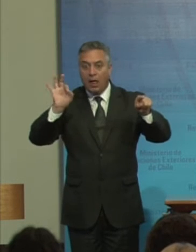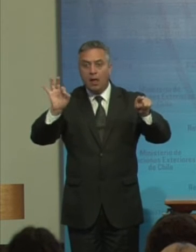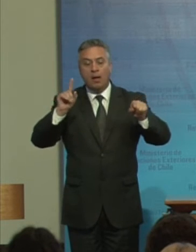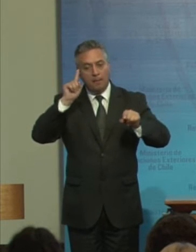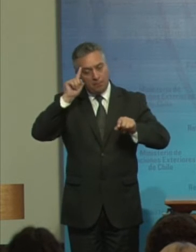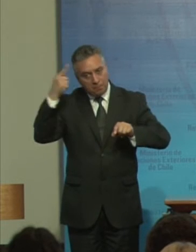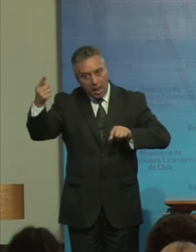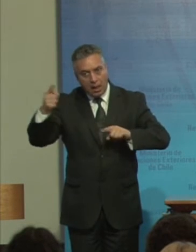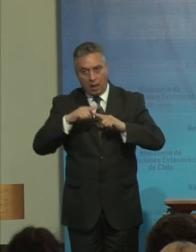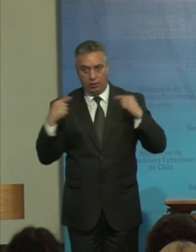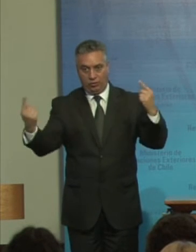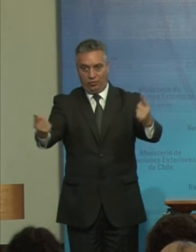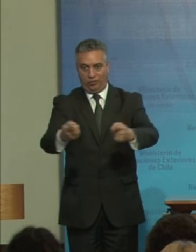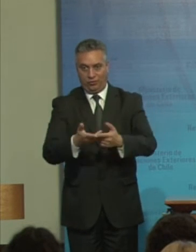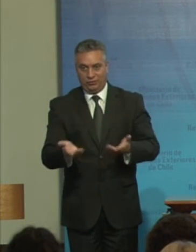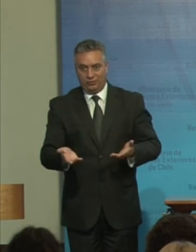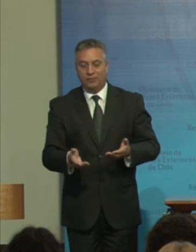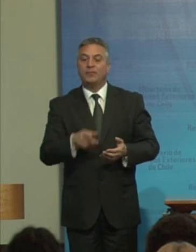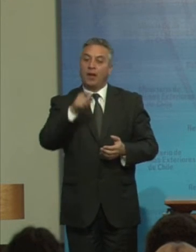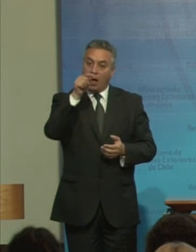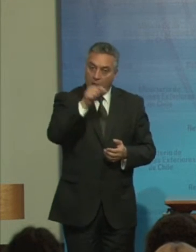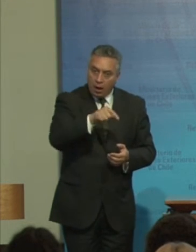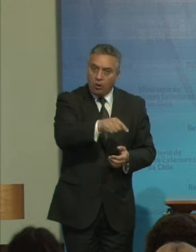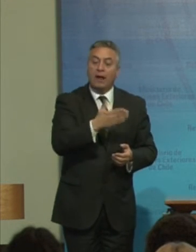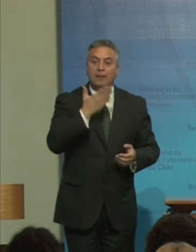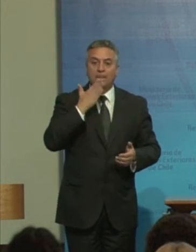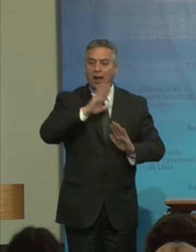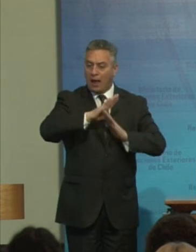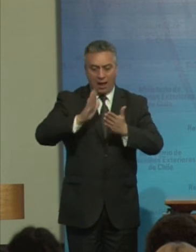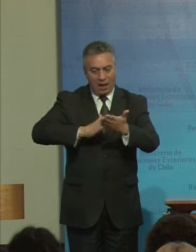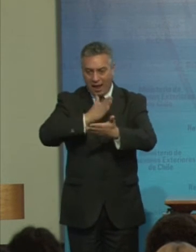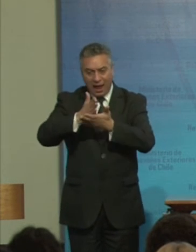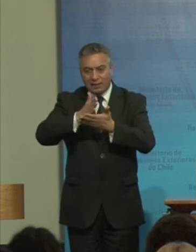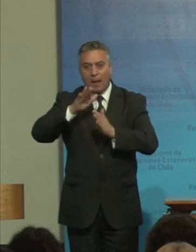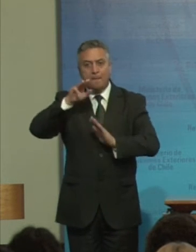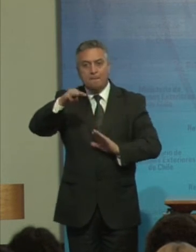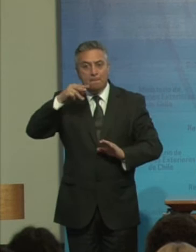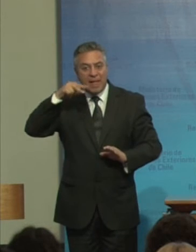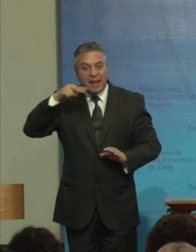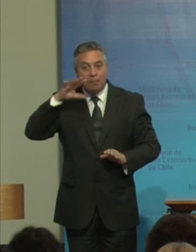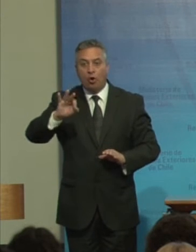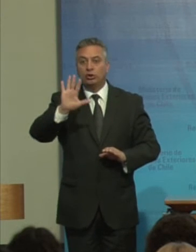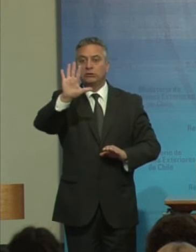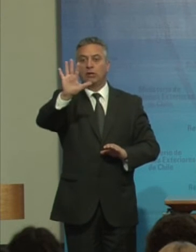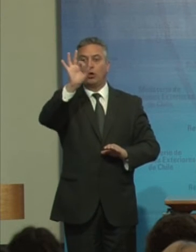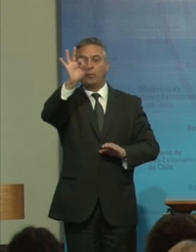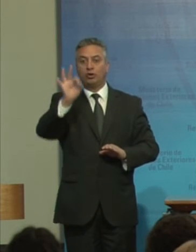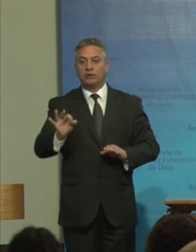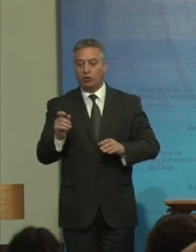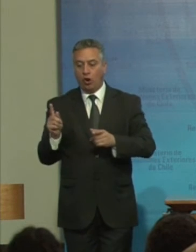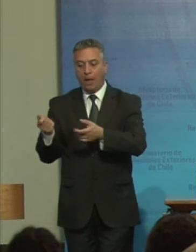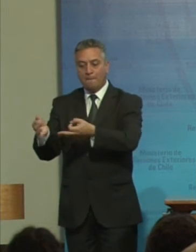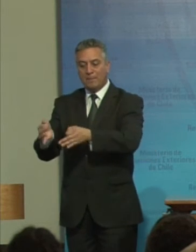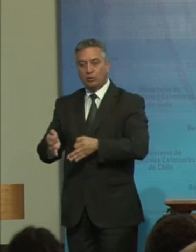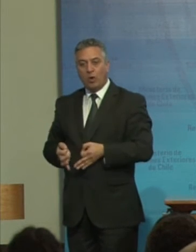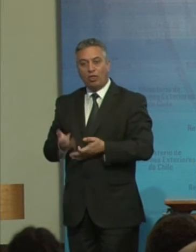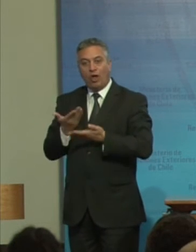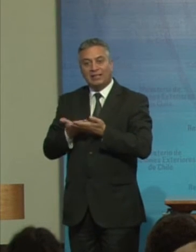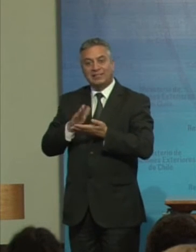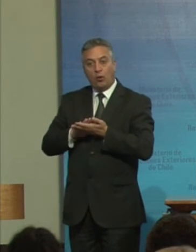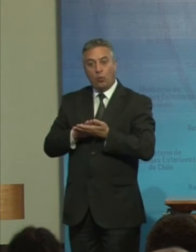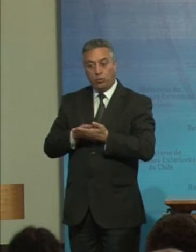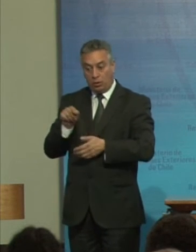Y correspondiente Incremento Hasta un mínimo Del 5% Del presupuesto De salud En los